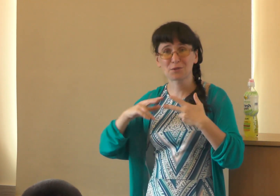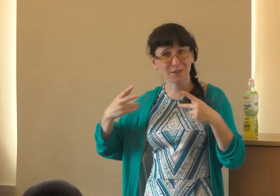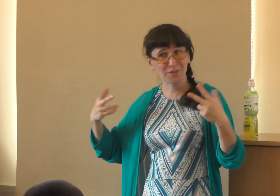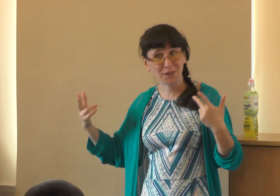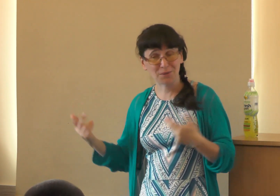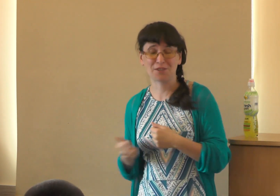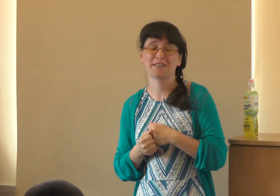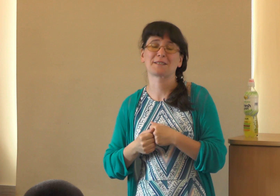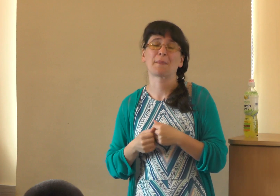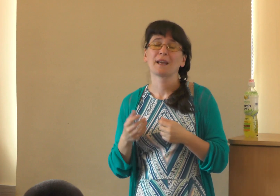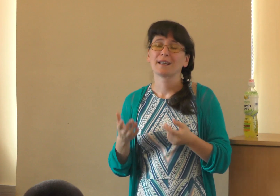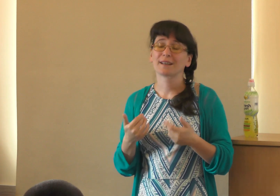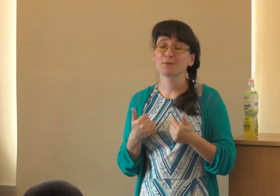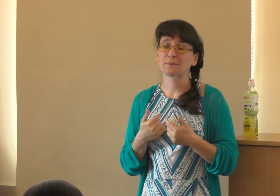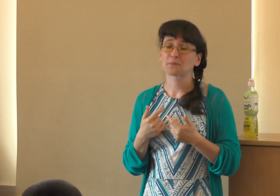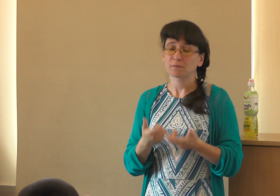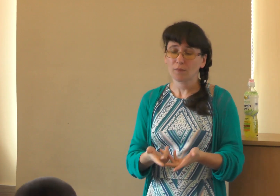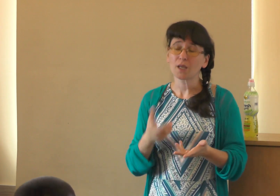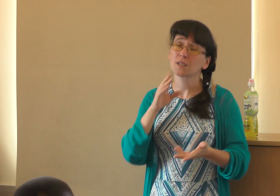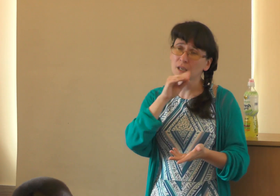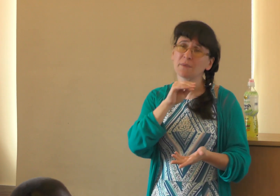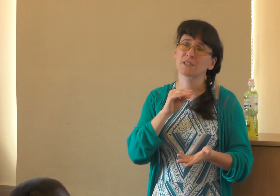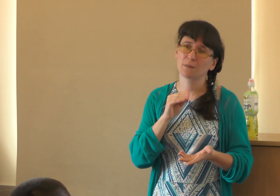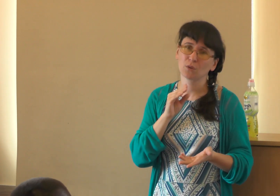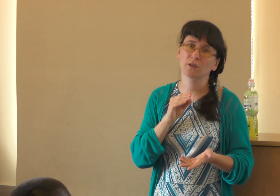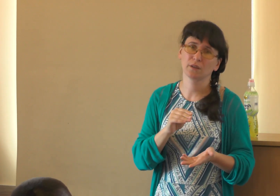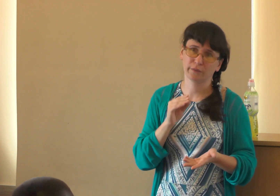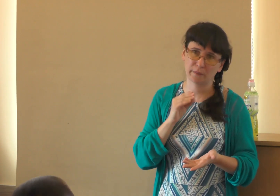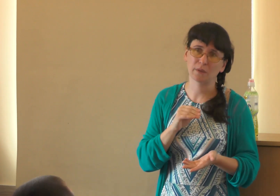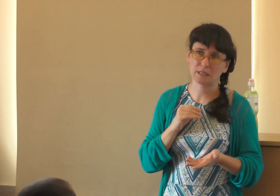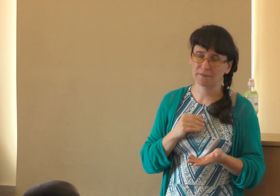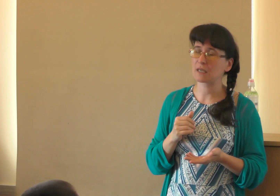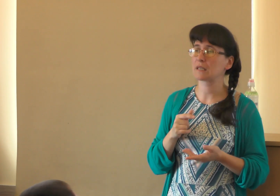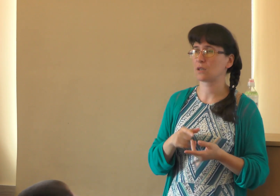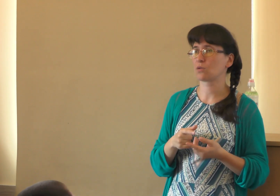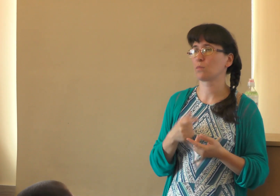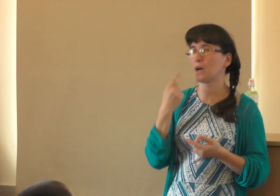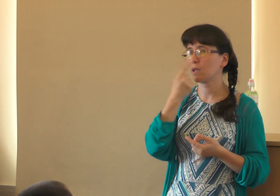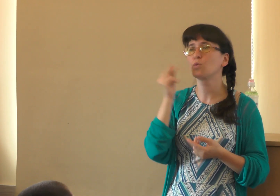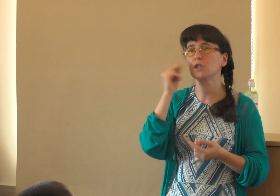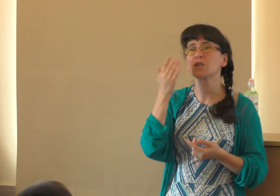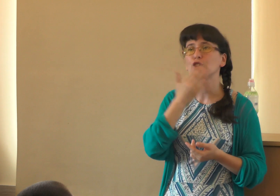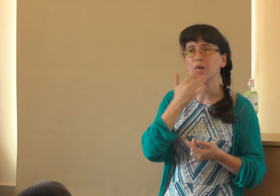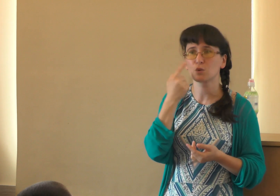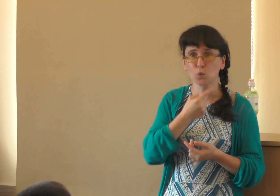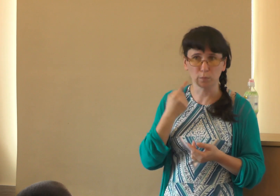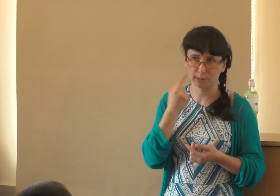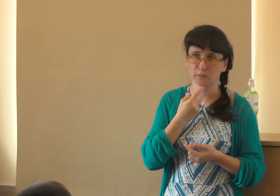он же тут выкручиваешься. Так вот. И с ней мы все равно говорим словесно, чтобы она училась читать в буквы,